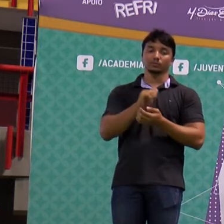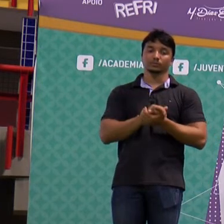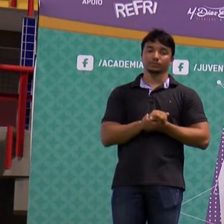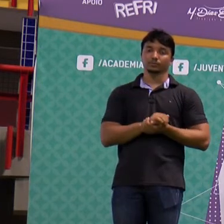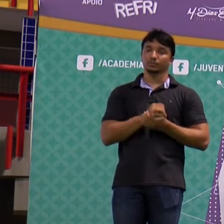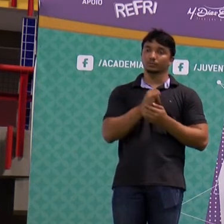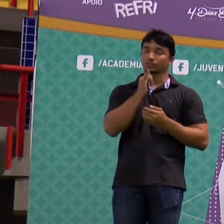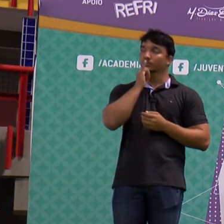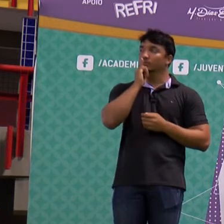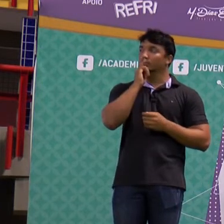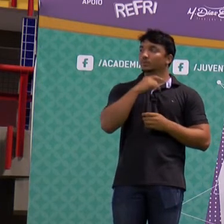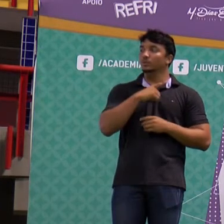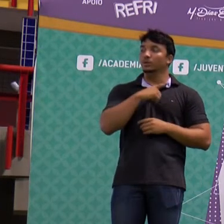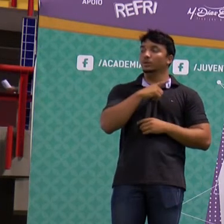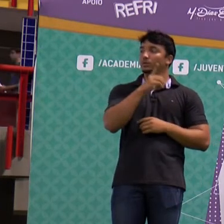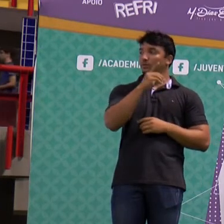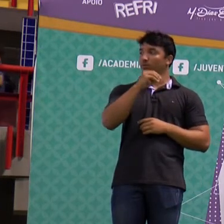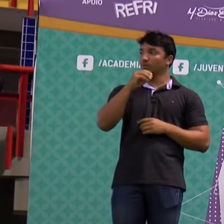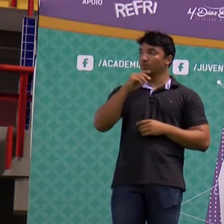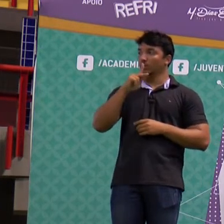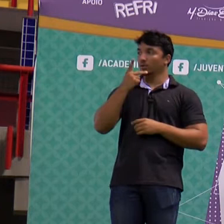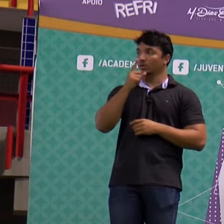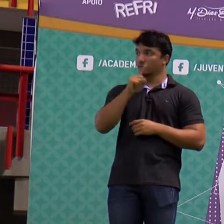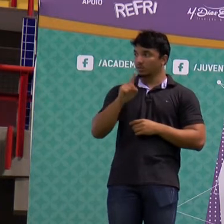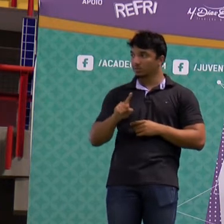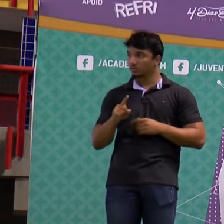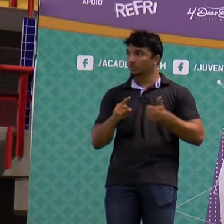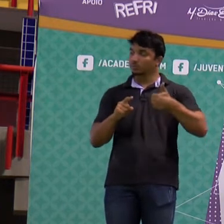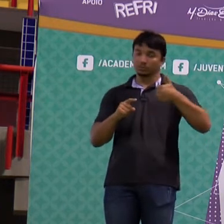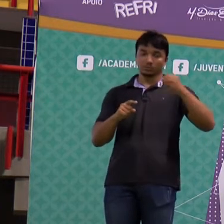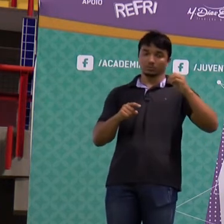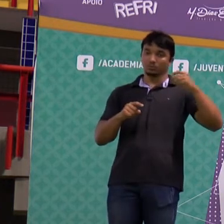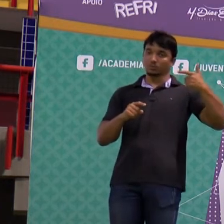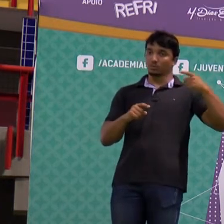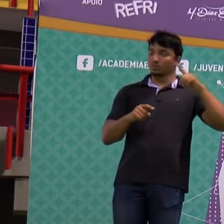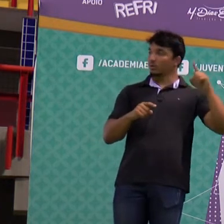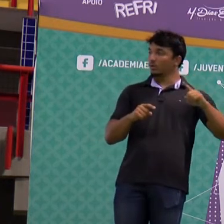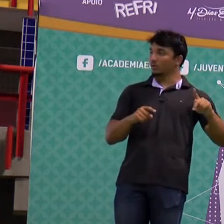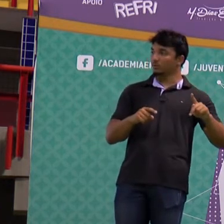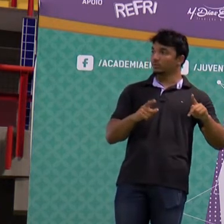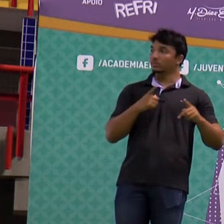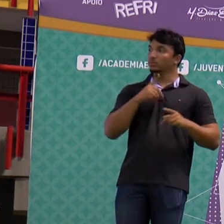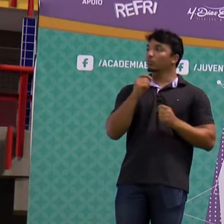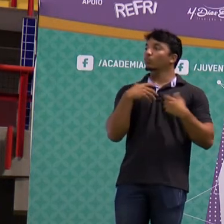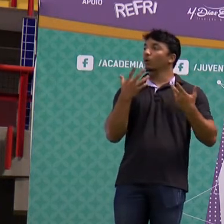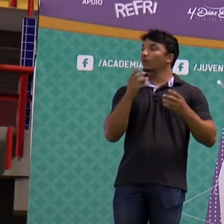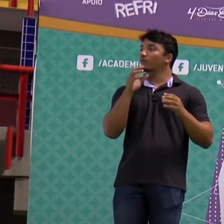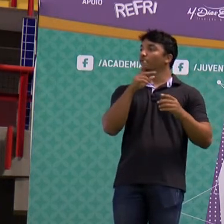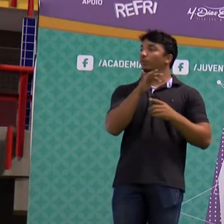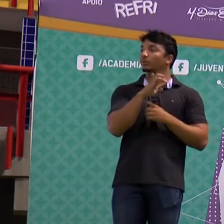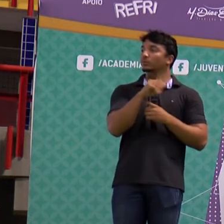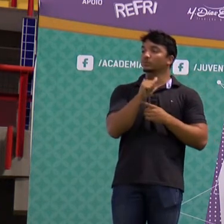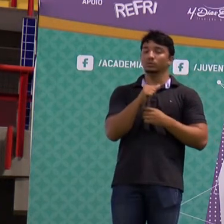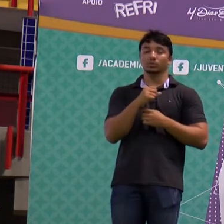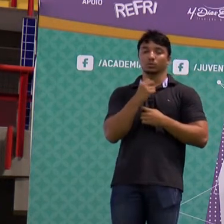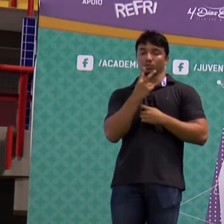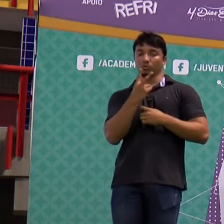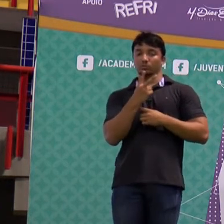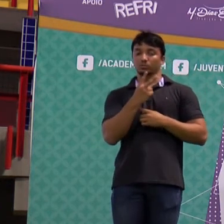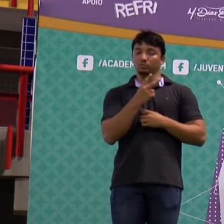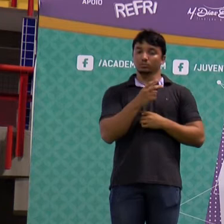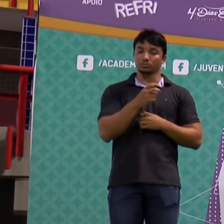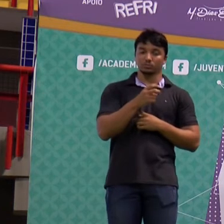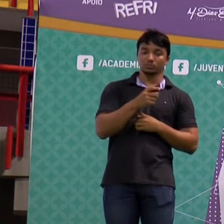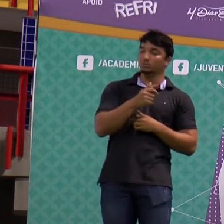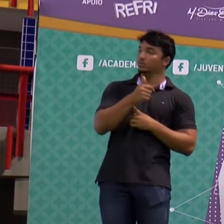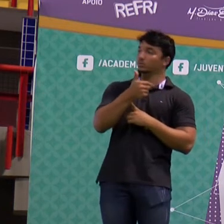Então, se eu tenho um som de 100 hertz e um de 102 hertz, quem é a frequência de batimento? Dois. 102 menos dois.